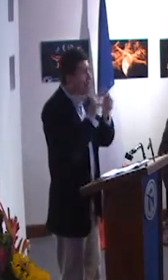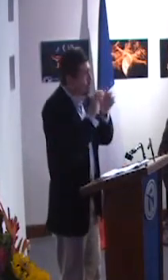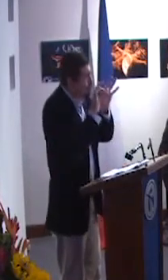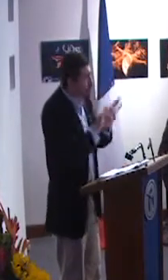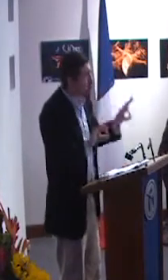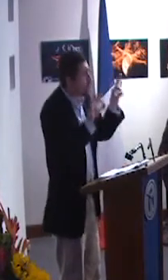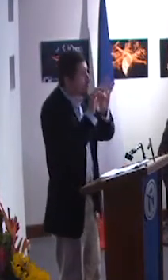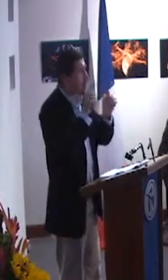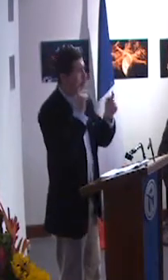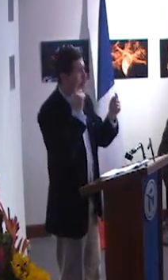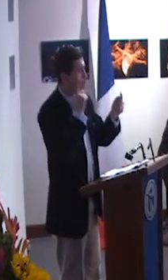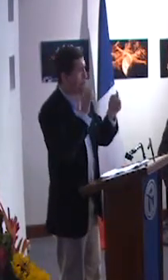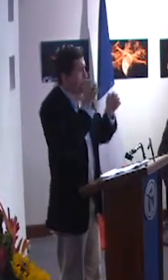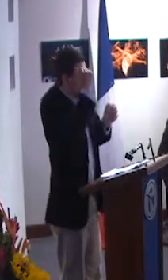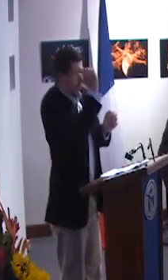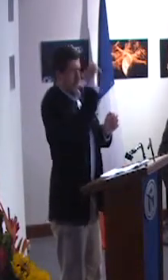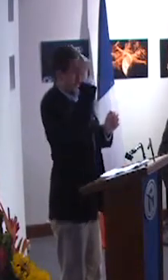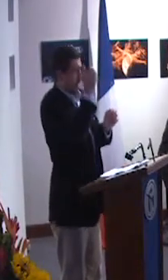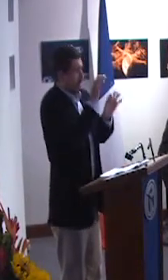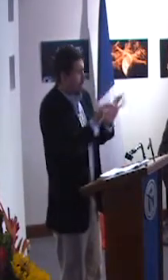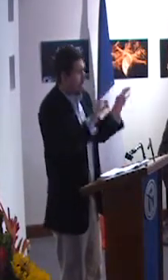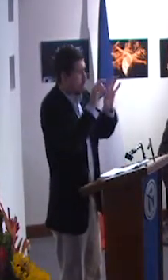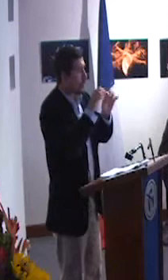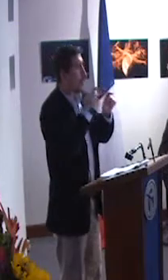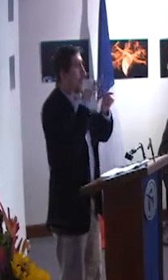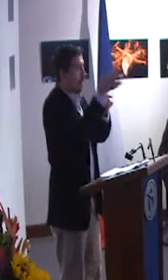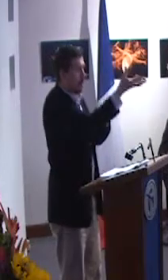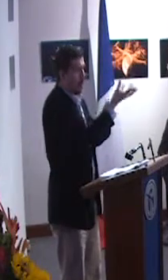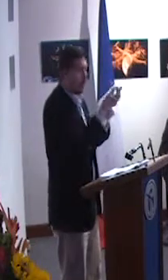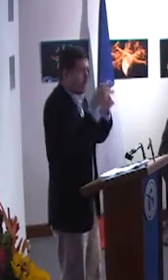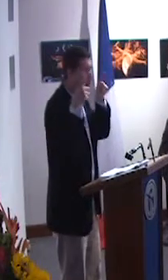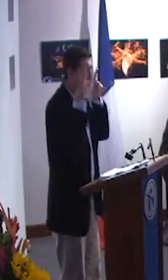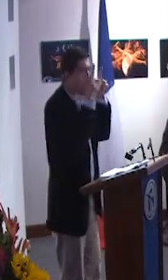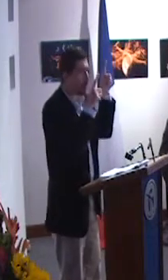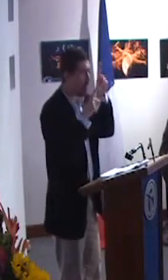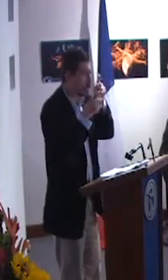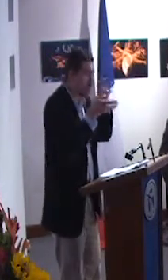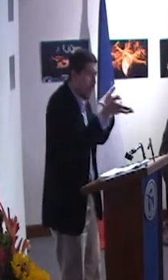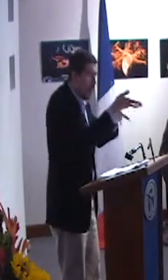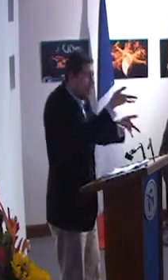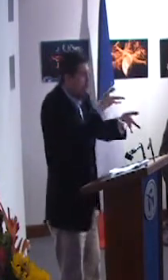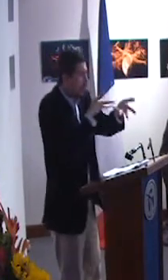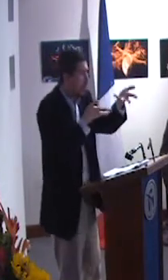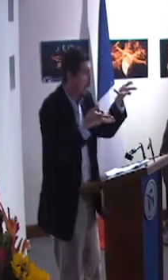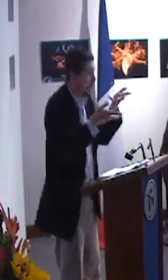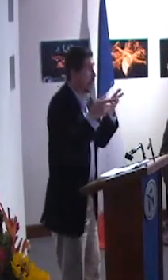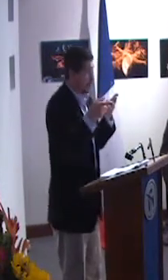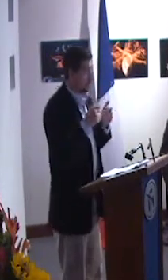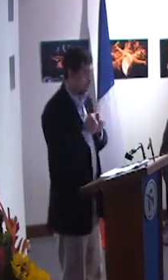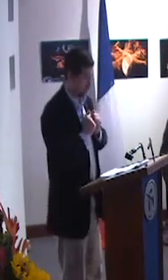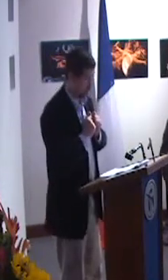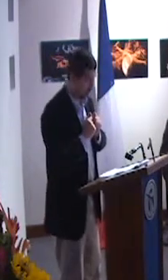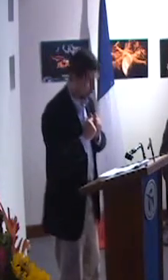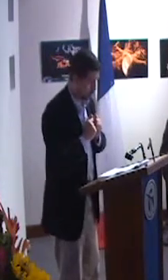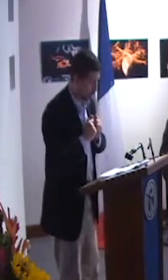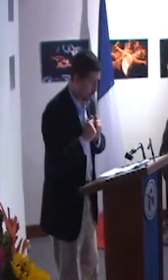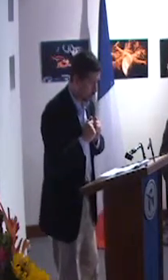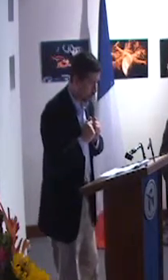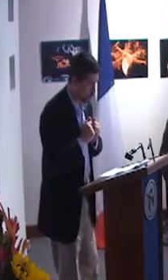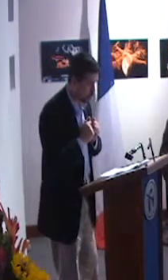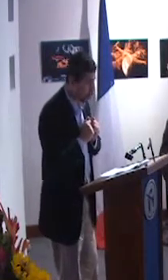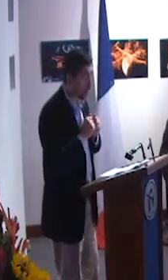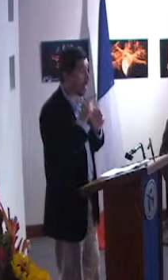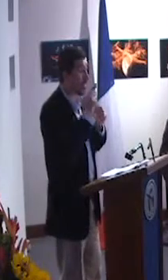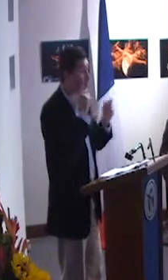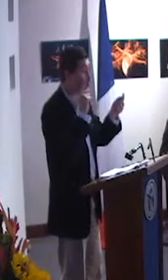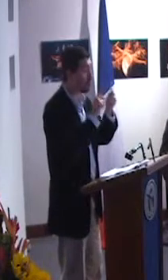coloquio. La importancia principal de la reflexión y de que todos estemos